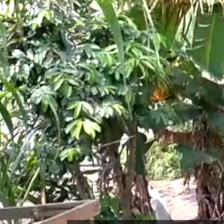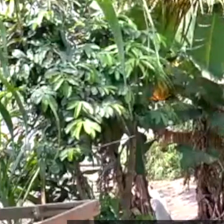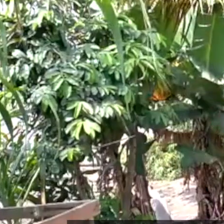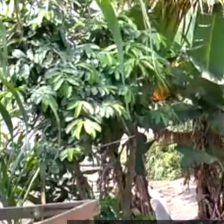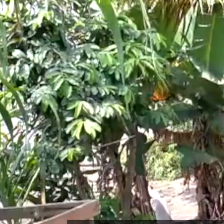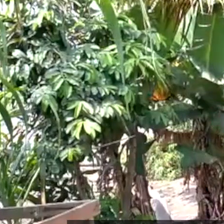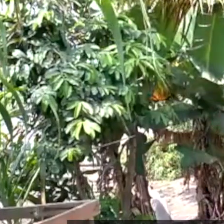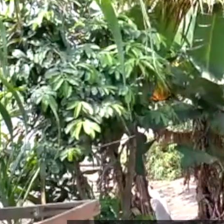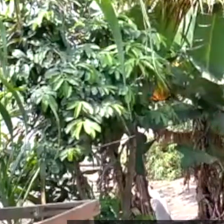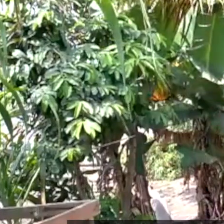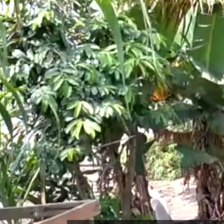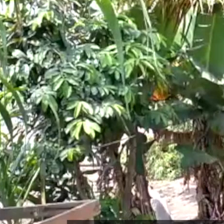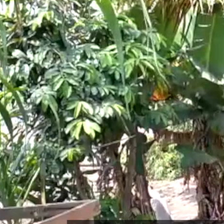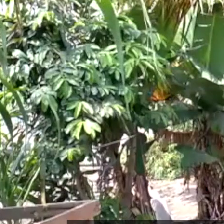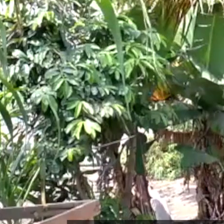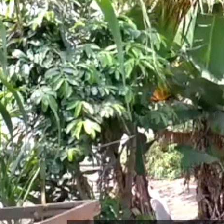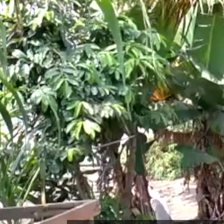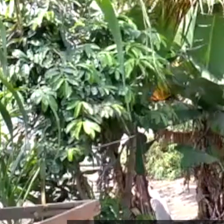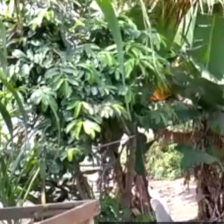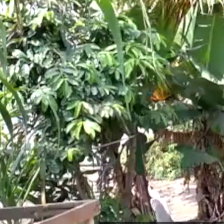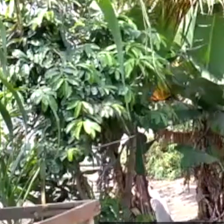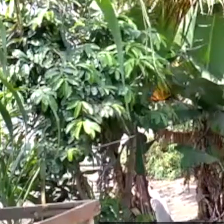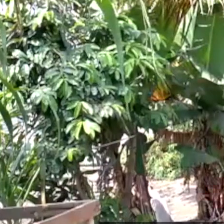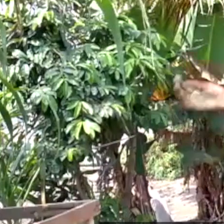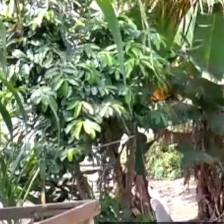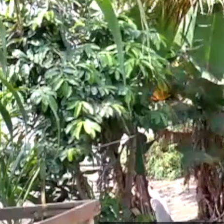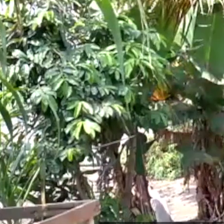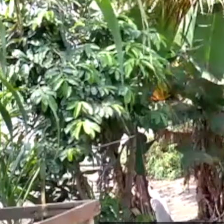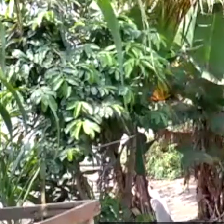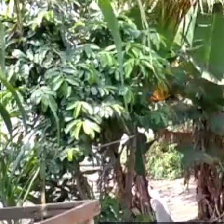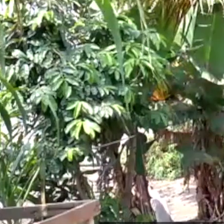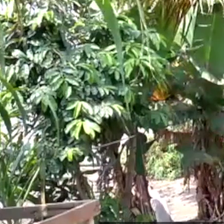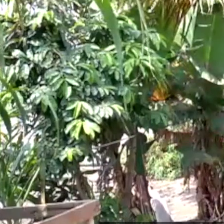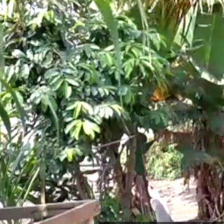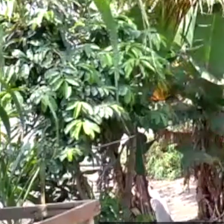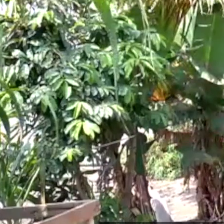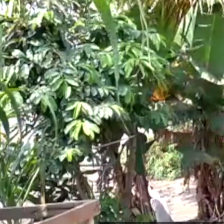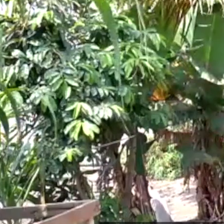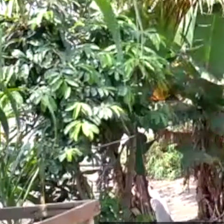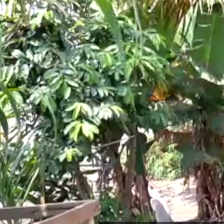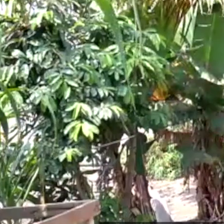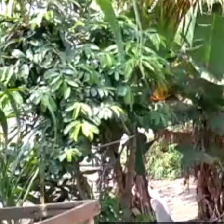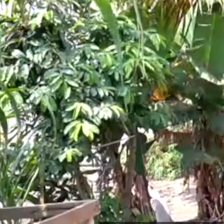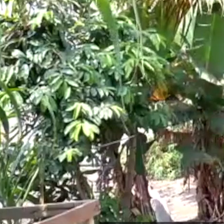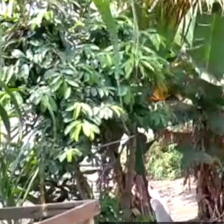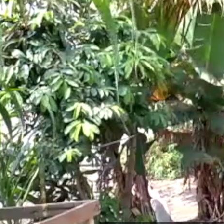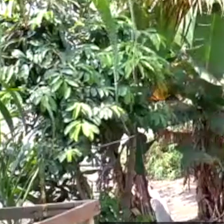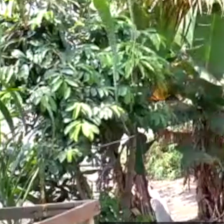fazer a formação em mecânica. Depois voltei à carpintaria, onde obtive conhecimentos sólidos e criei a